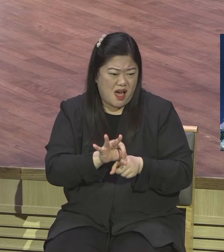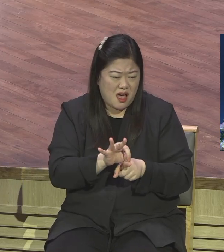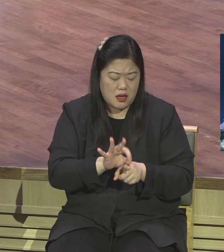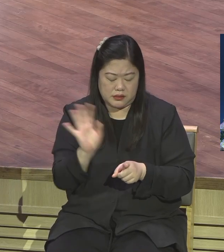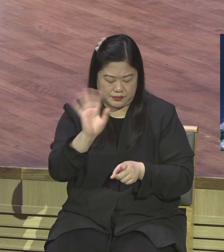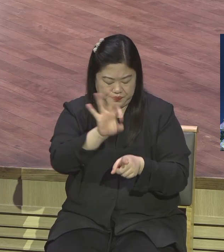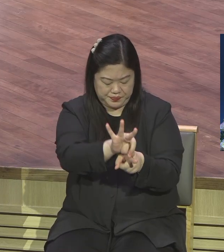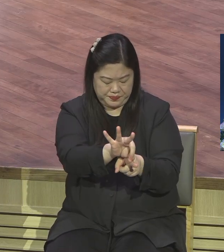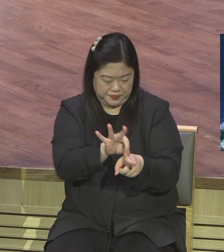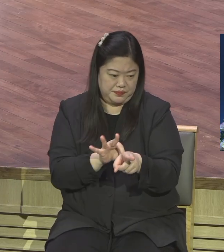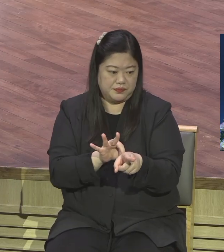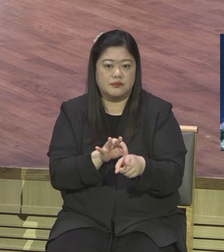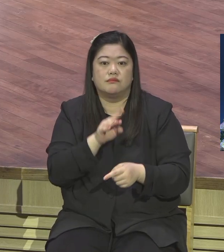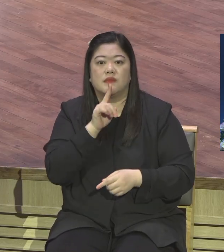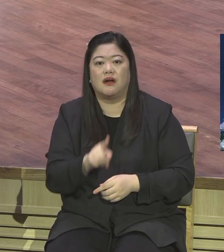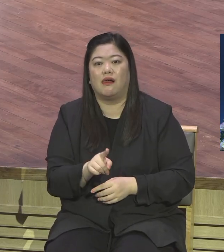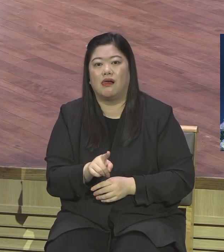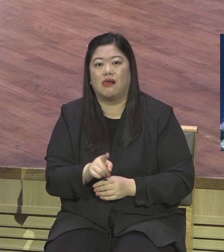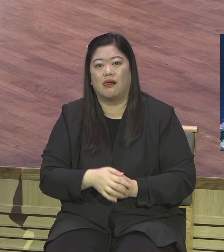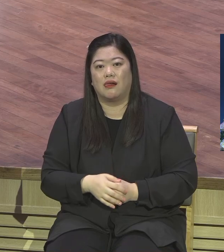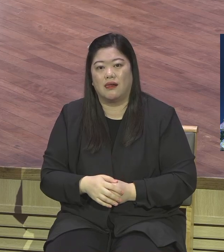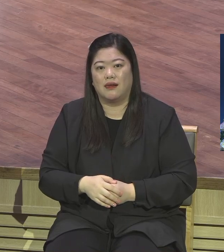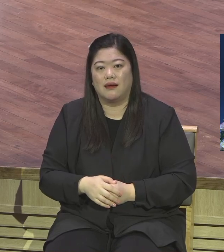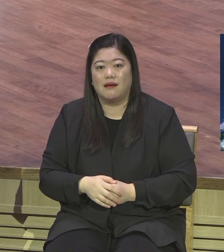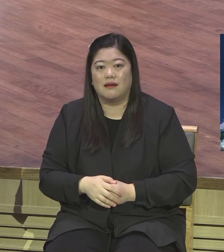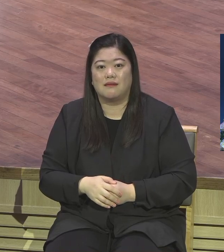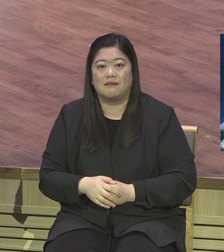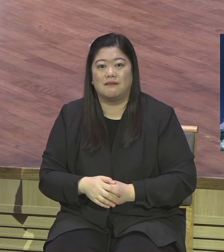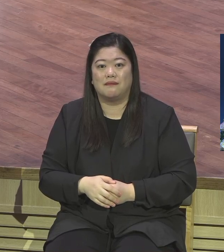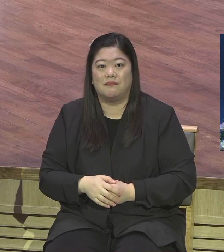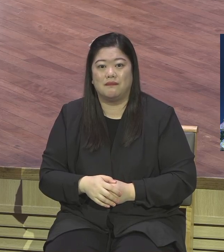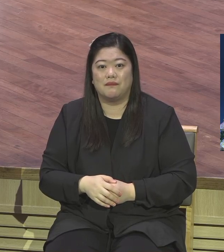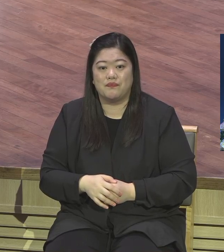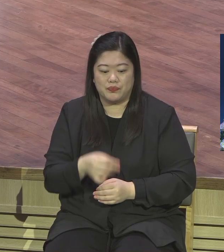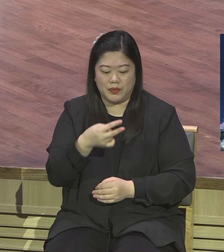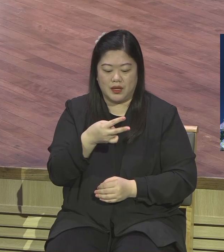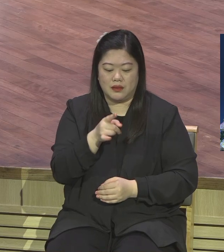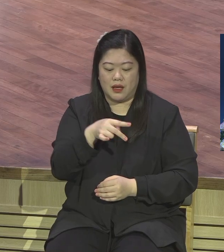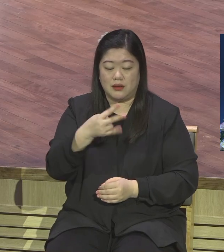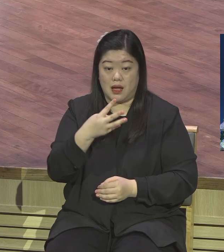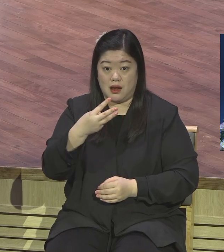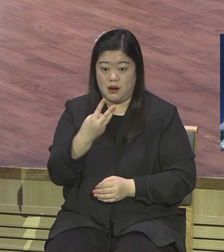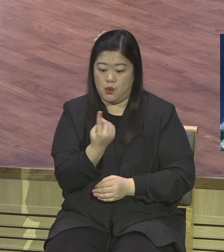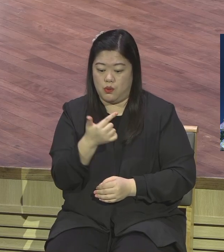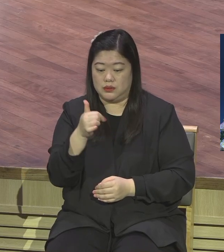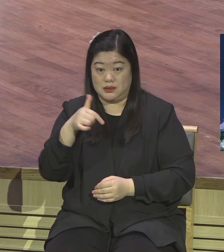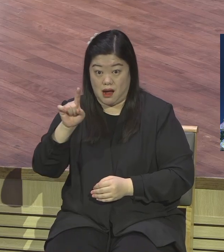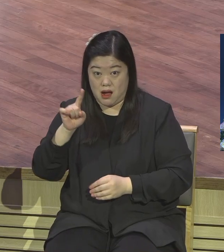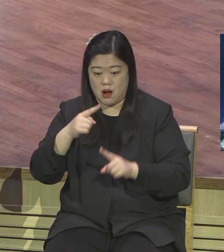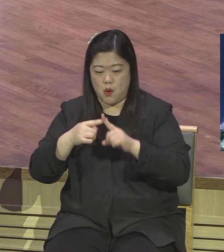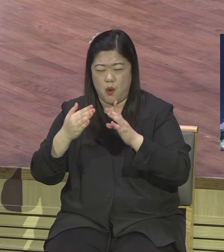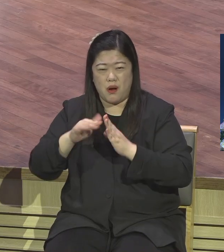그런 뜻이에요 심령의 변화를 받은 성도들이요 크고 분명하고 확신에 찬